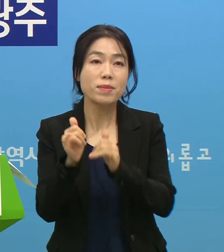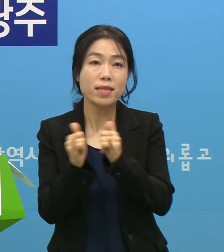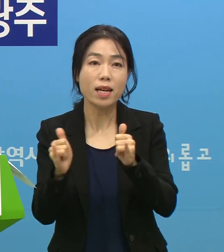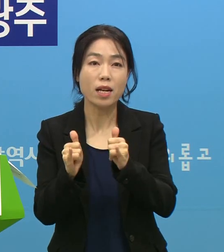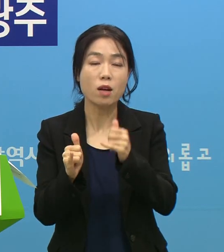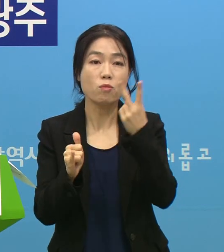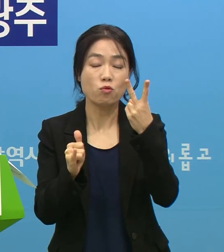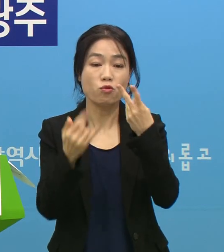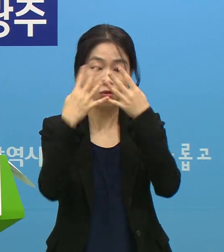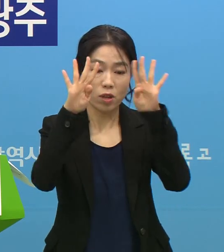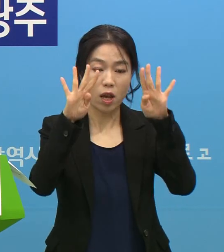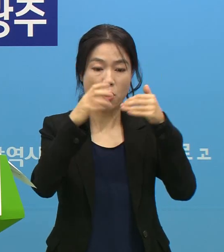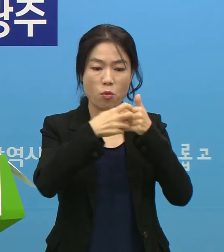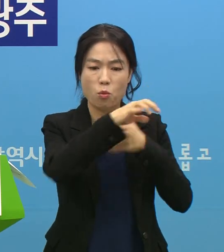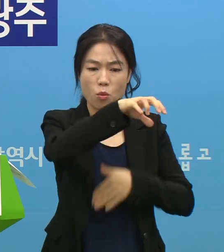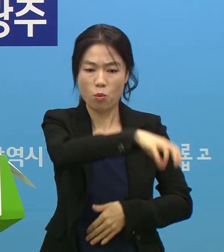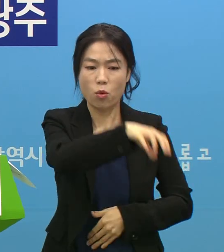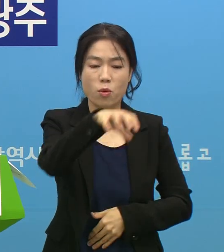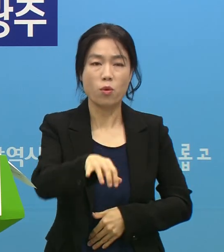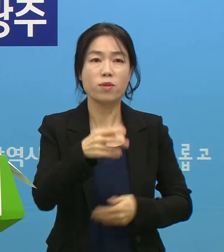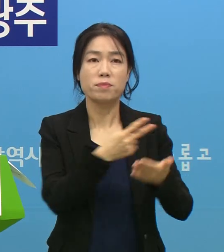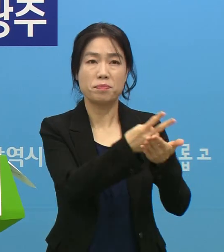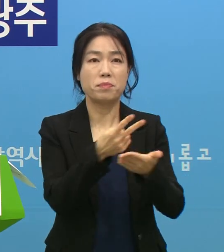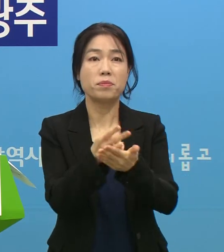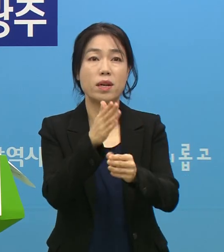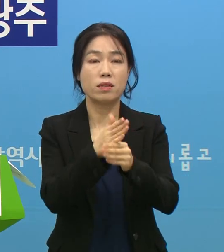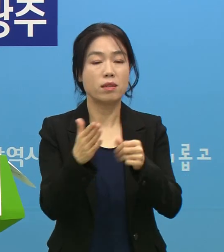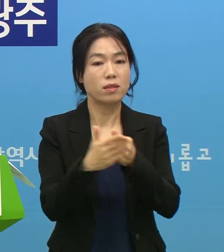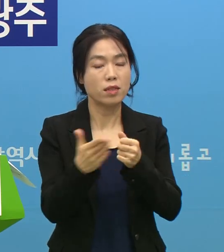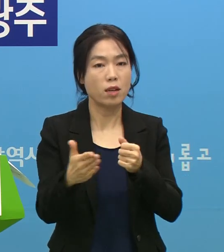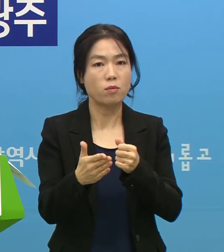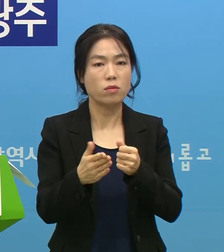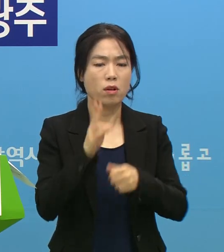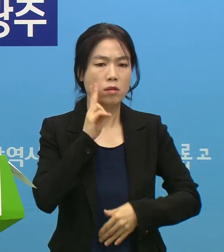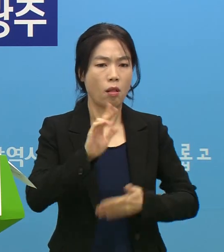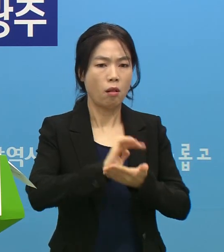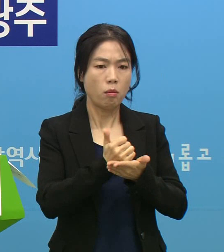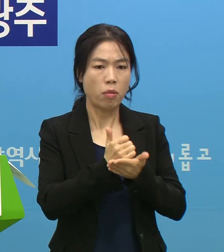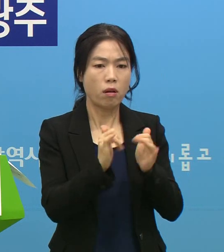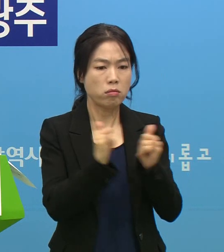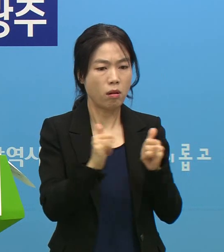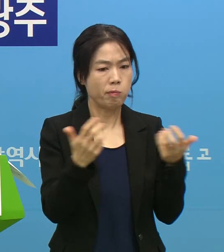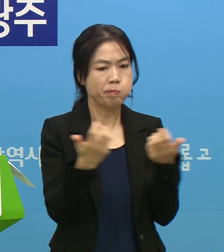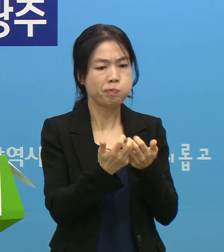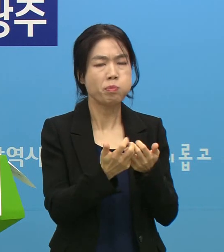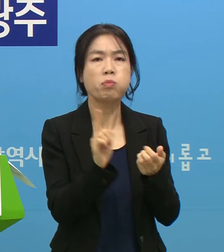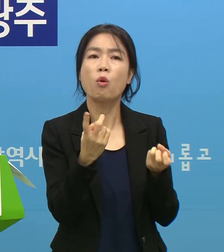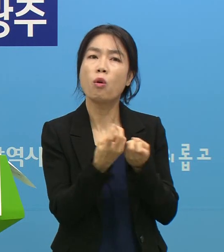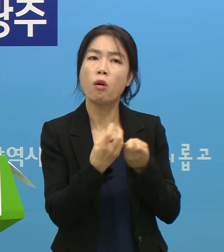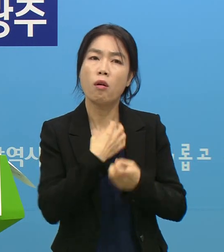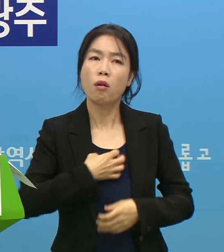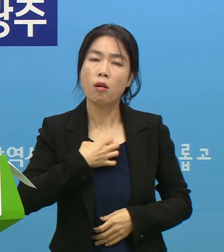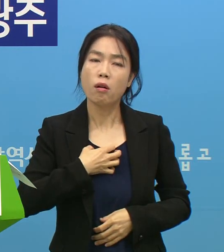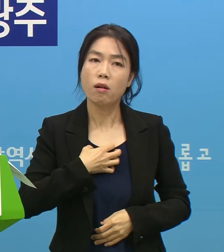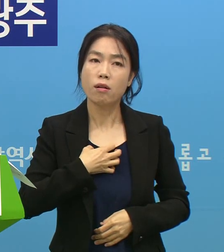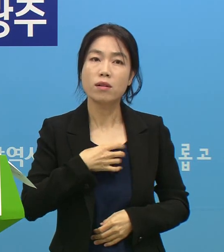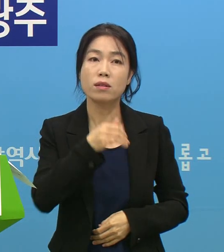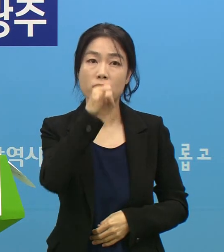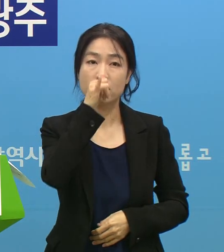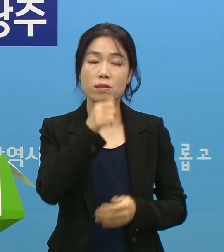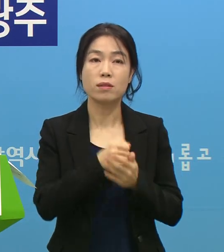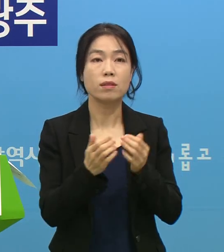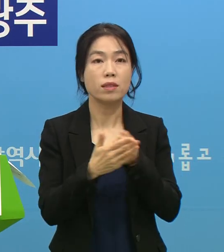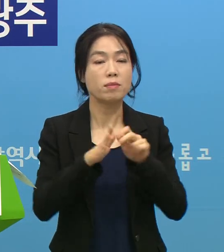두 대학병원에 있습니다. 그런데 많은 분들께서 중증환자 병상이 너무 꽉 차 있는 거 아니냐라는 걱정을 하시고 계십니다.